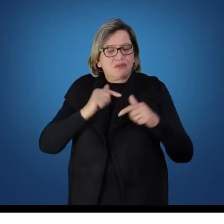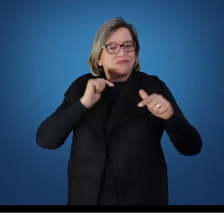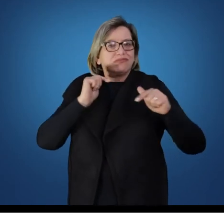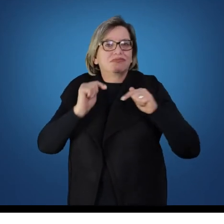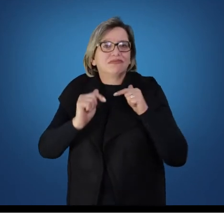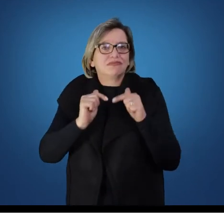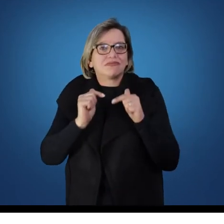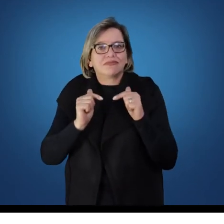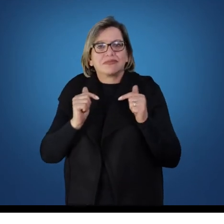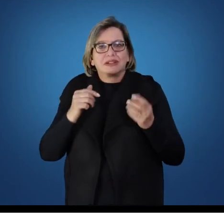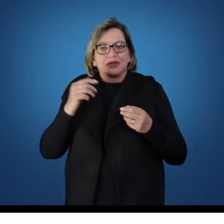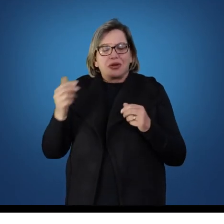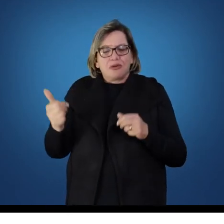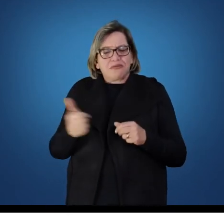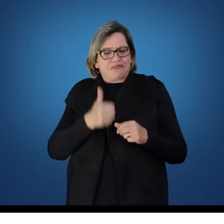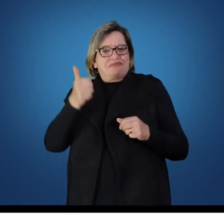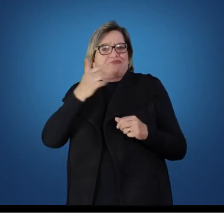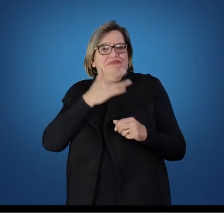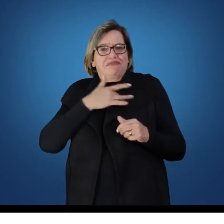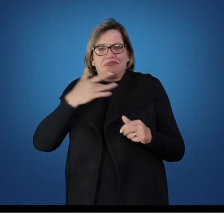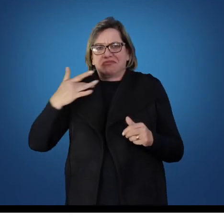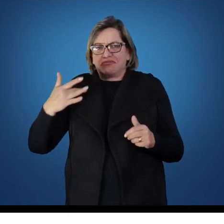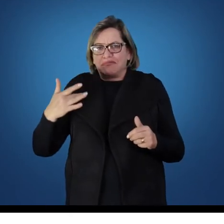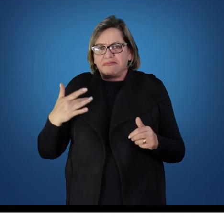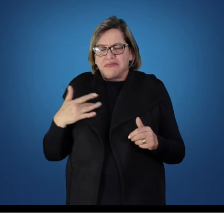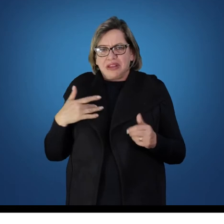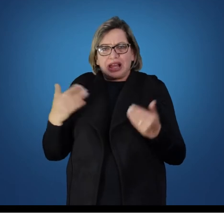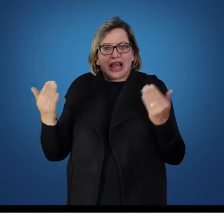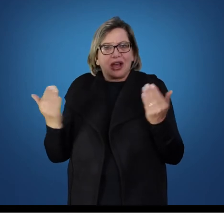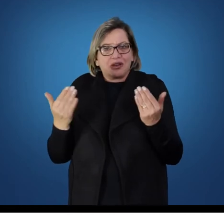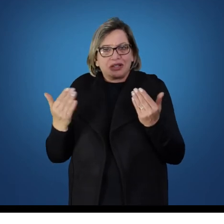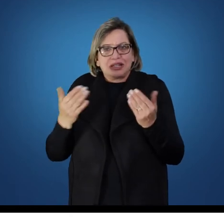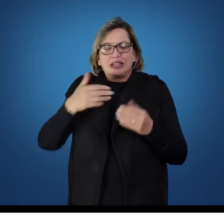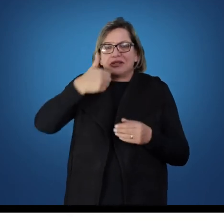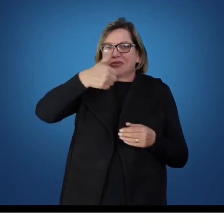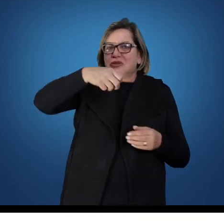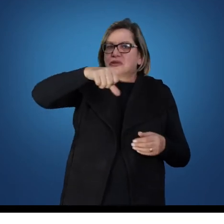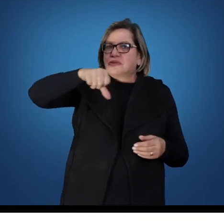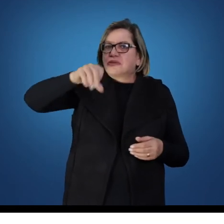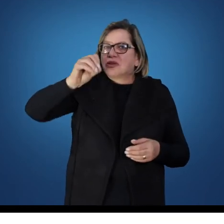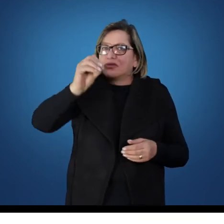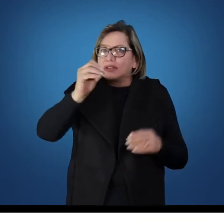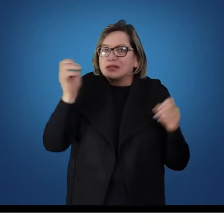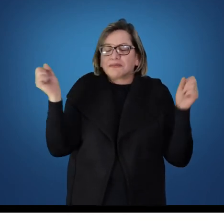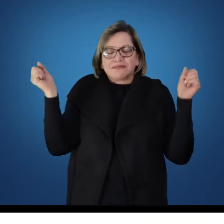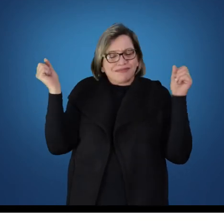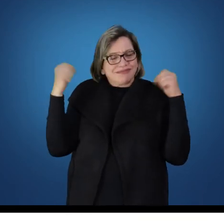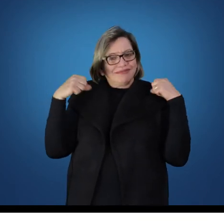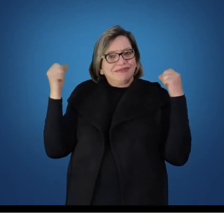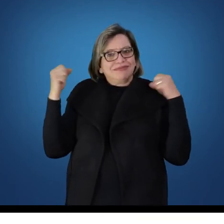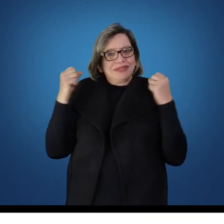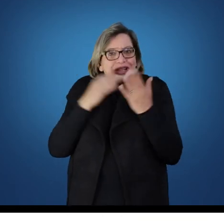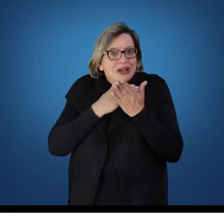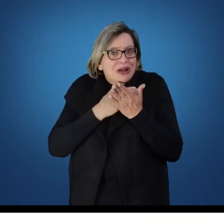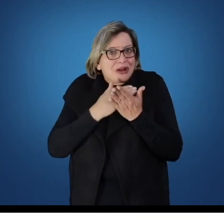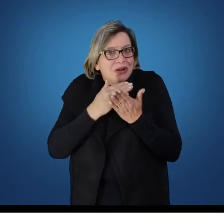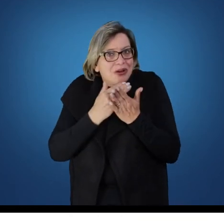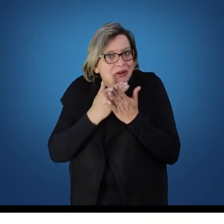ou para a melhoria da saúde com conceitos da saúde a partir da década de 90 sofrendo os resquícios das